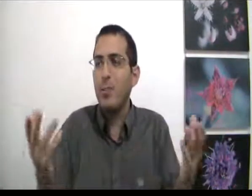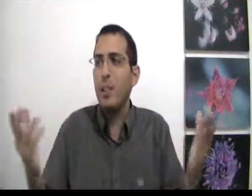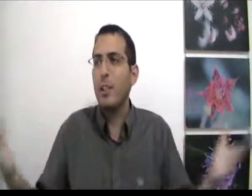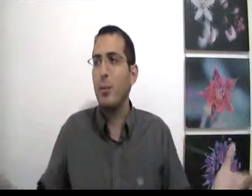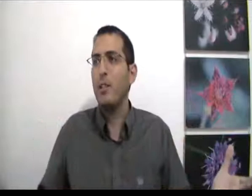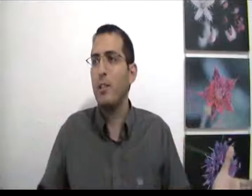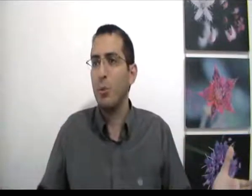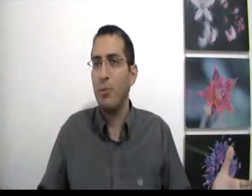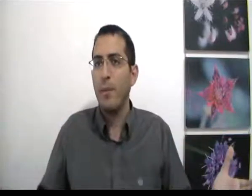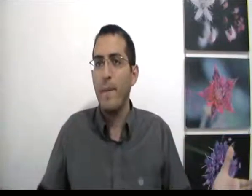עוזר לי שאתה אומר לי שזה טוב